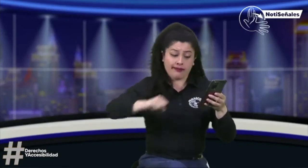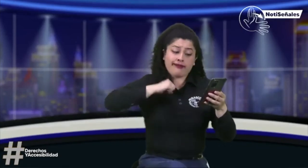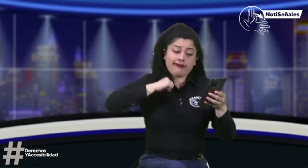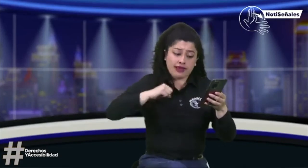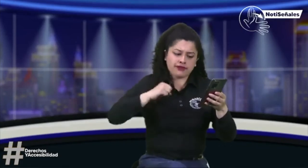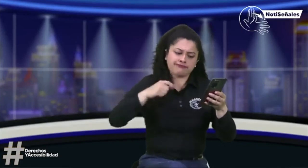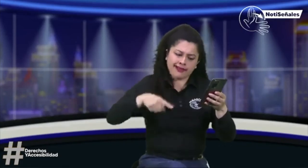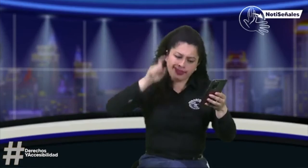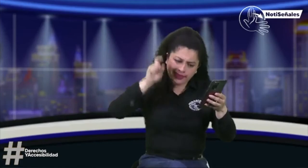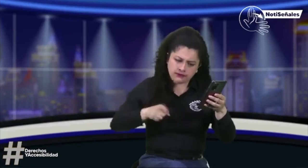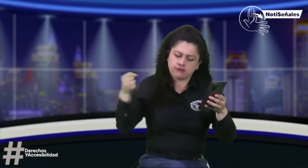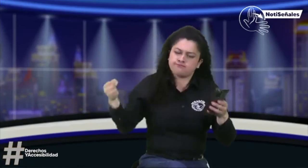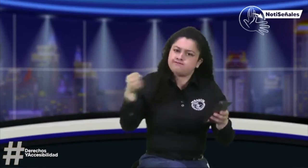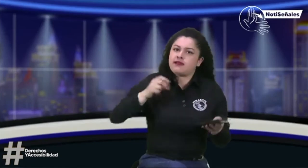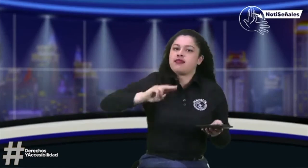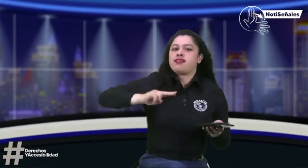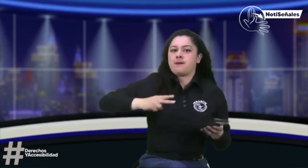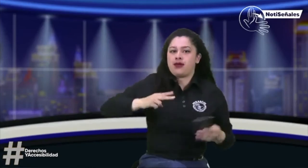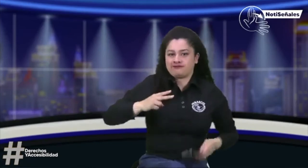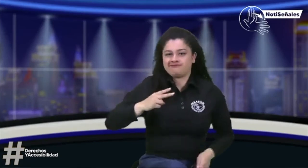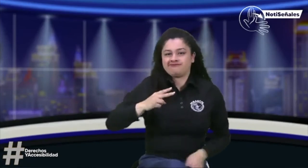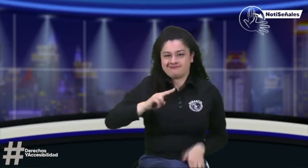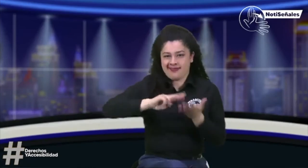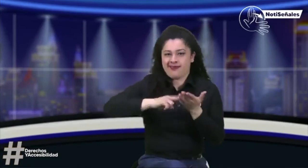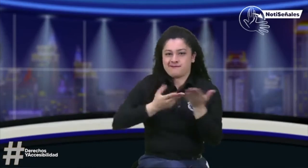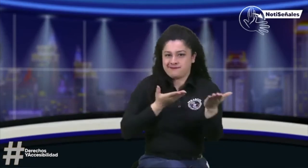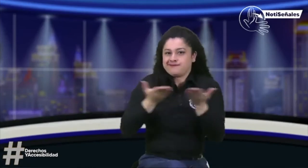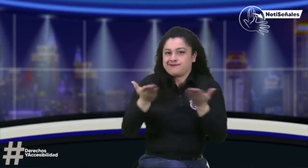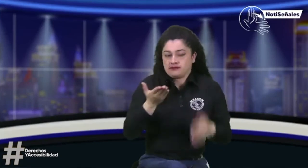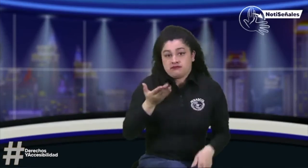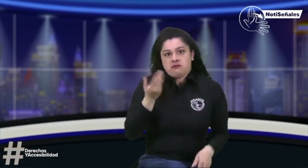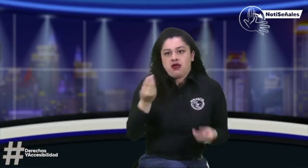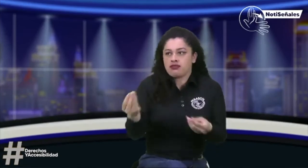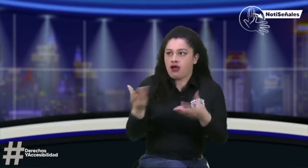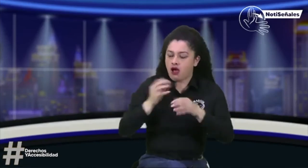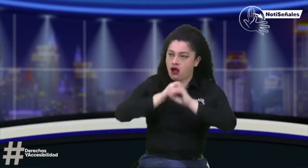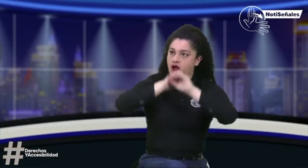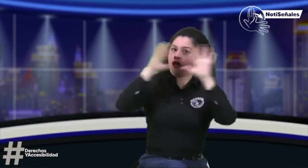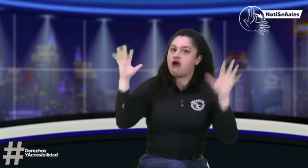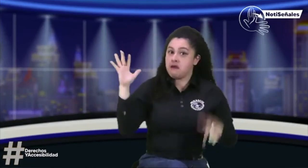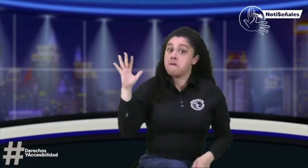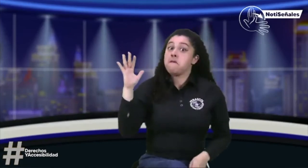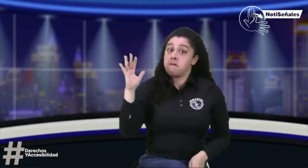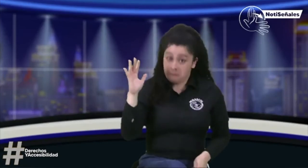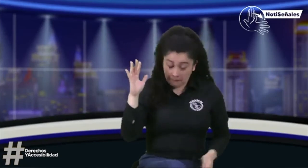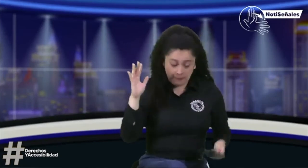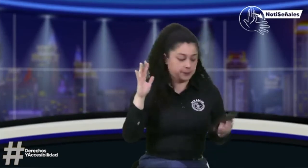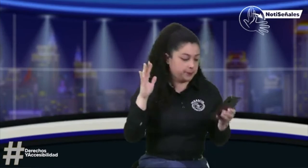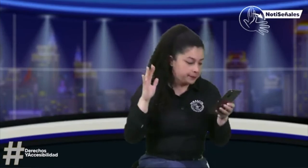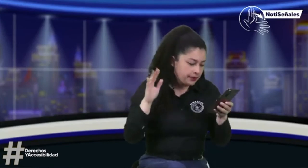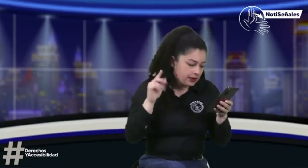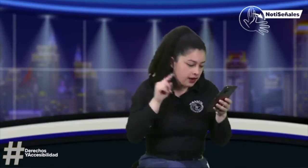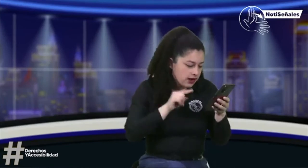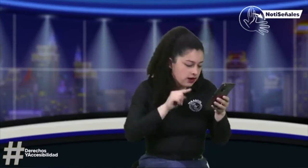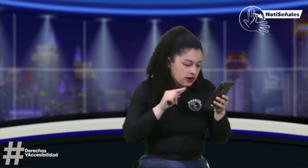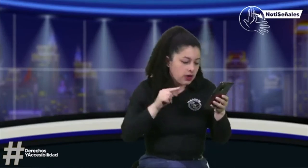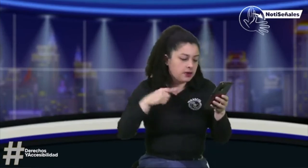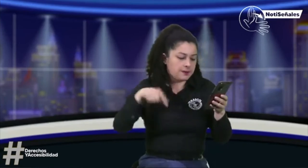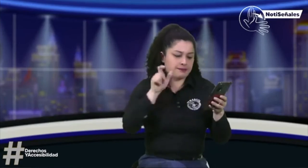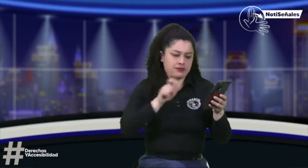sordas. Claro que sí. Necesitamos el servicio de interpretación para acceder a nuestro derecho. Es para tener más